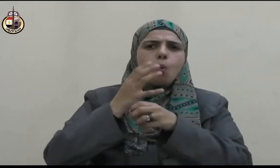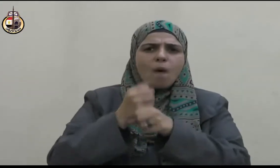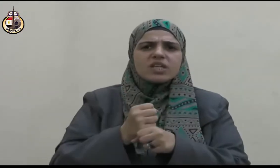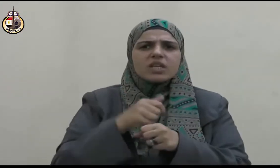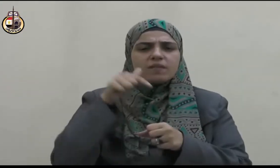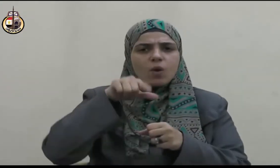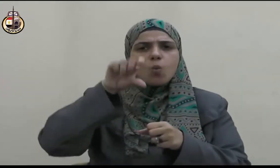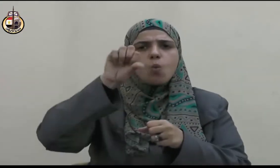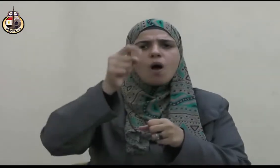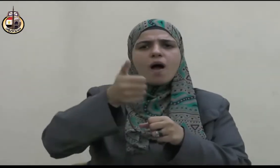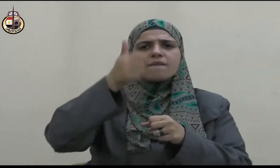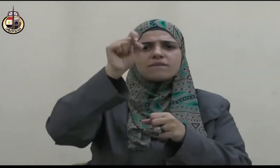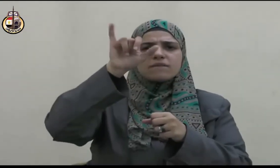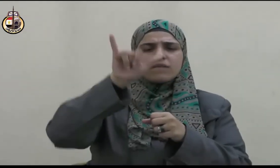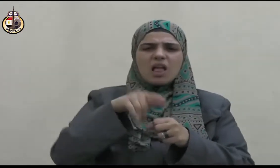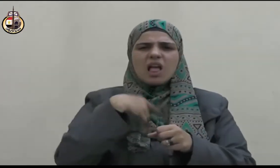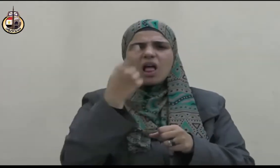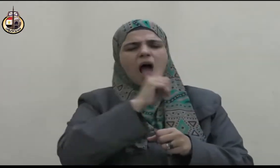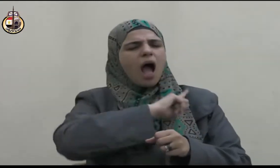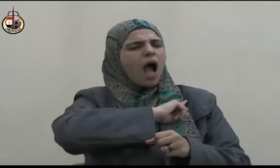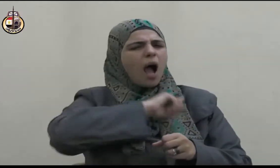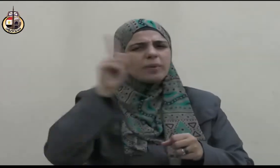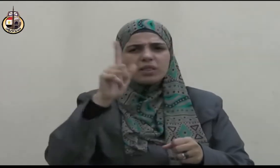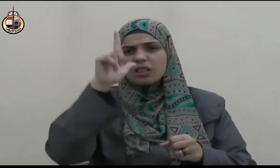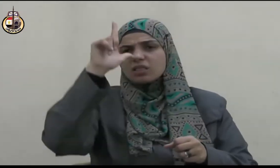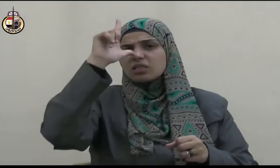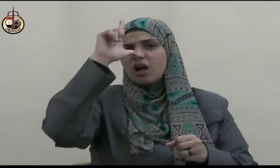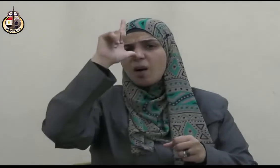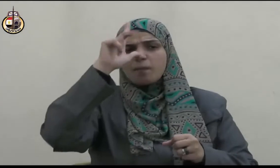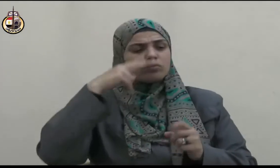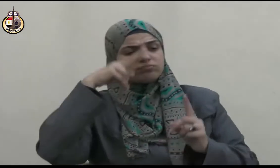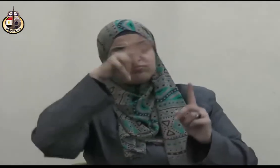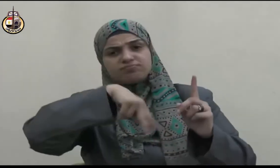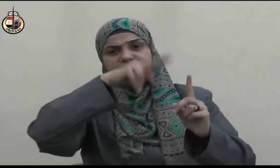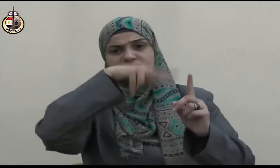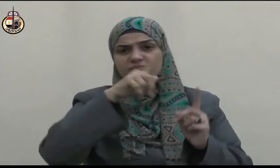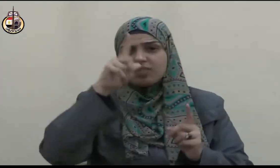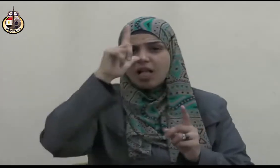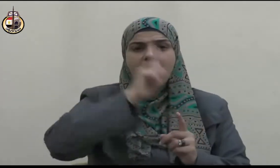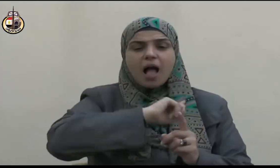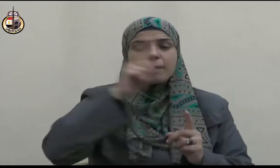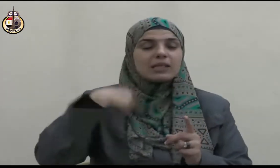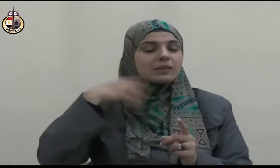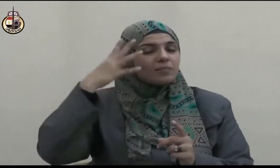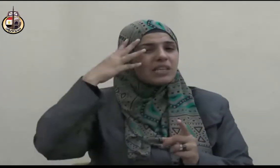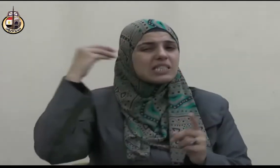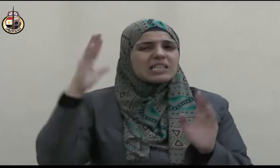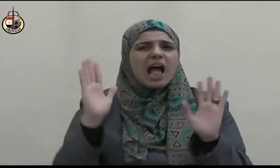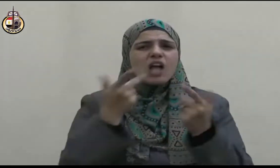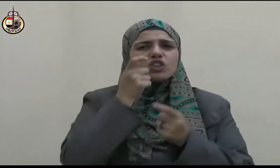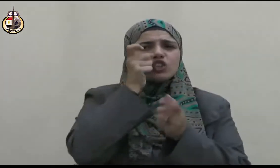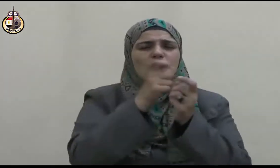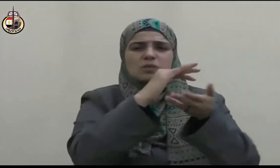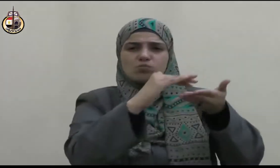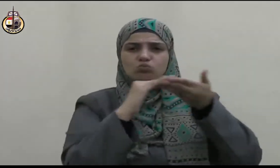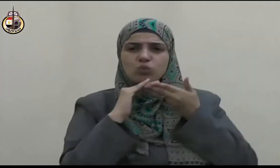بها يوم القيامة ومما ظاهر وفائه صلى الله عليه وسلم ما كان منه